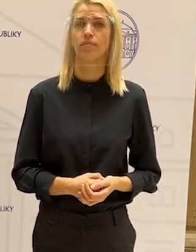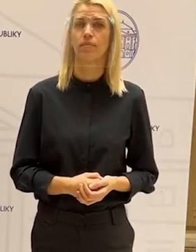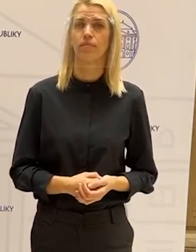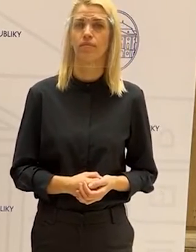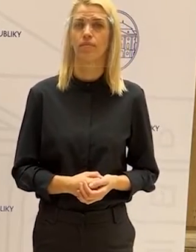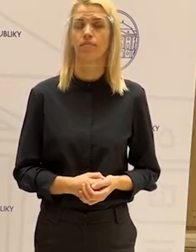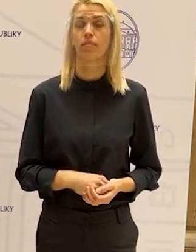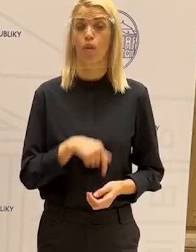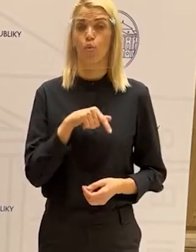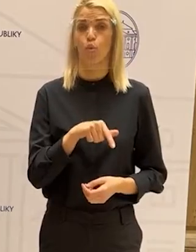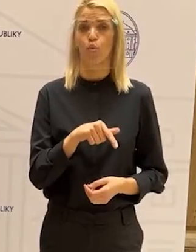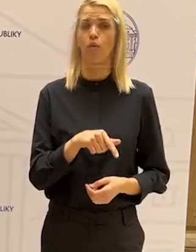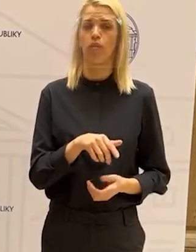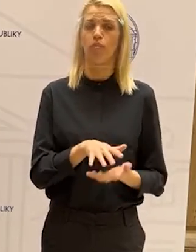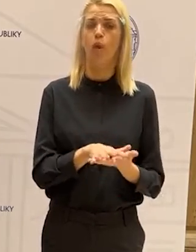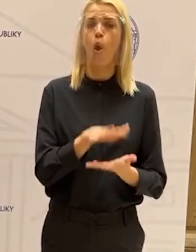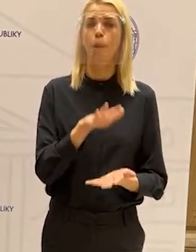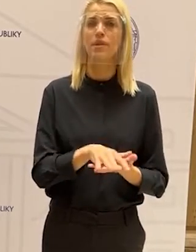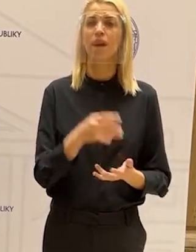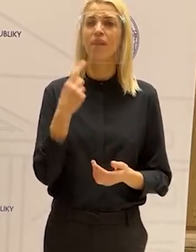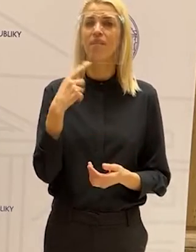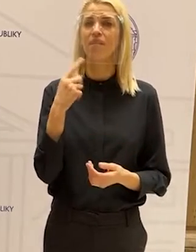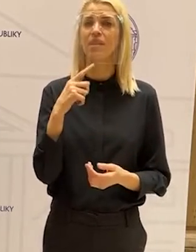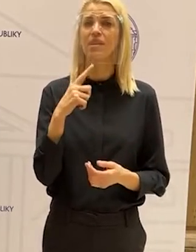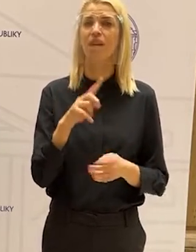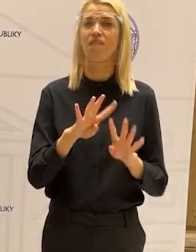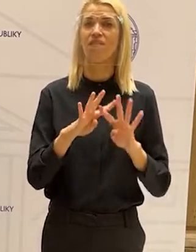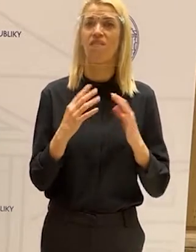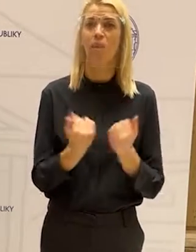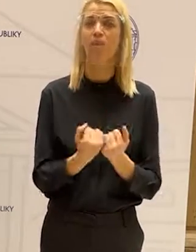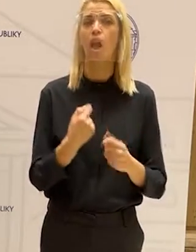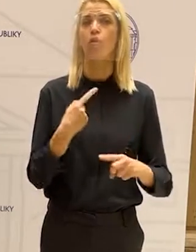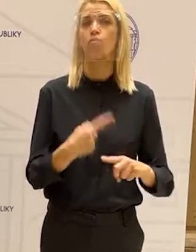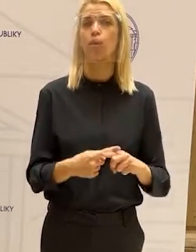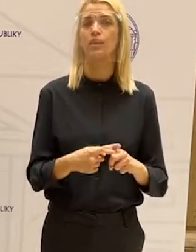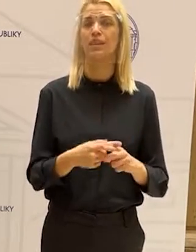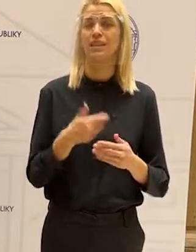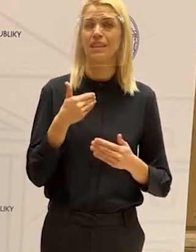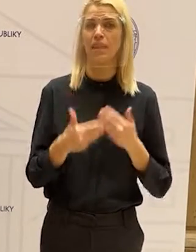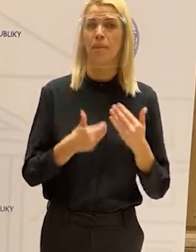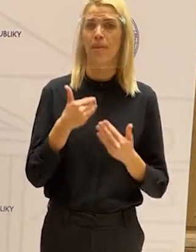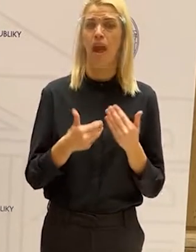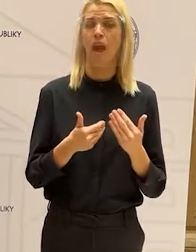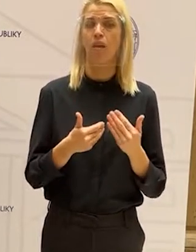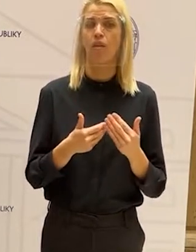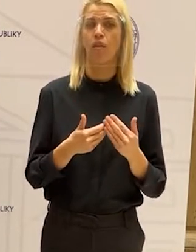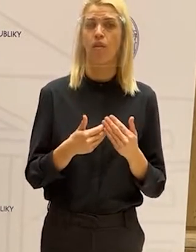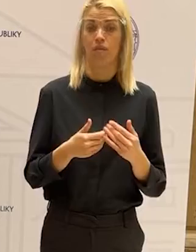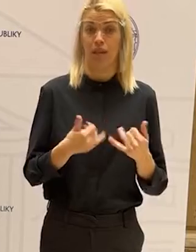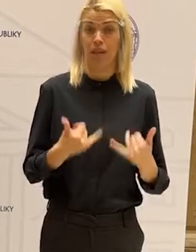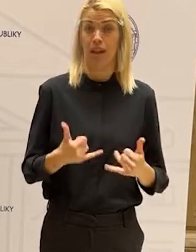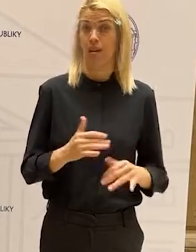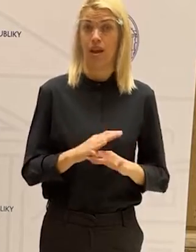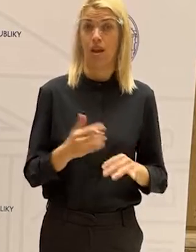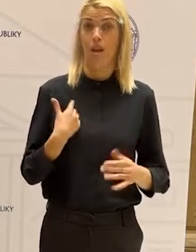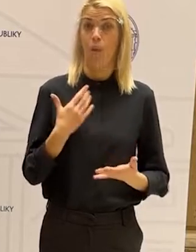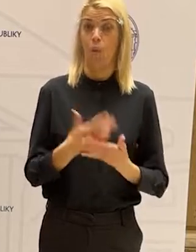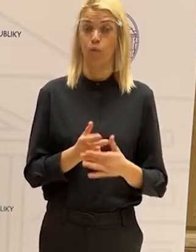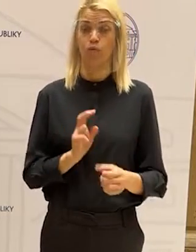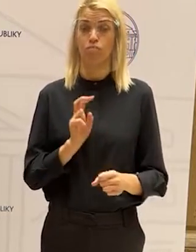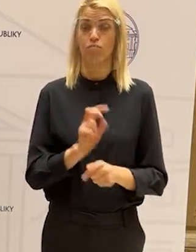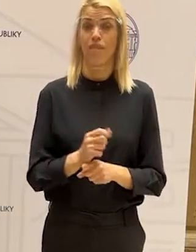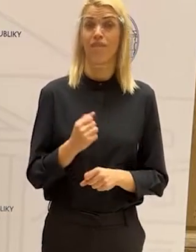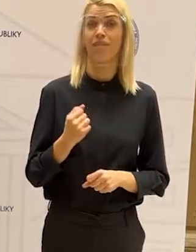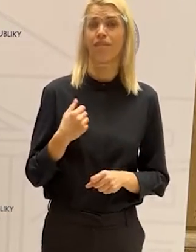a toto bude teda vlastne obsahom práve tých vzdielávacích webinárov, seminárov. Nielen teraz, inak oni sa realizujú naozaj, odkedy som prišla do